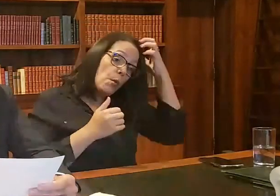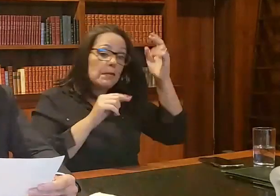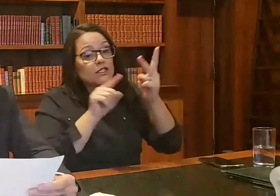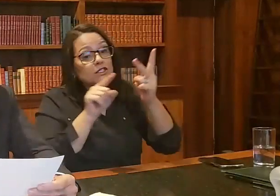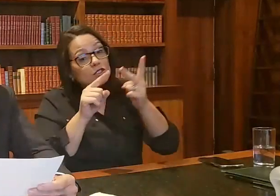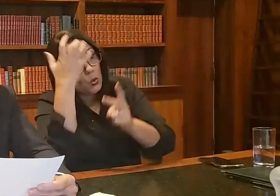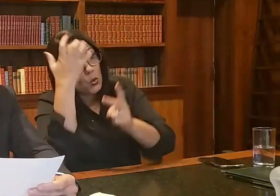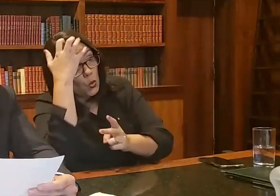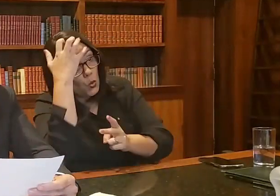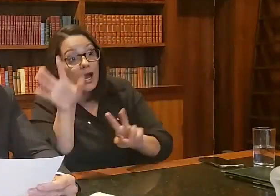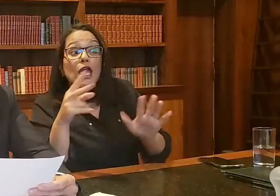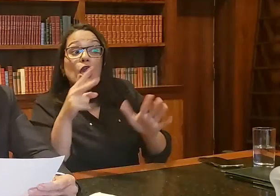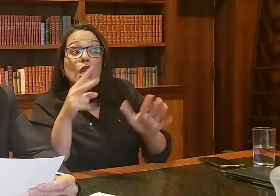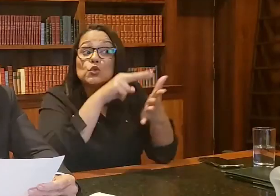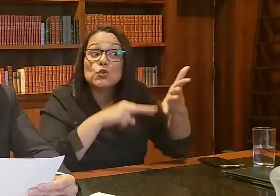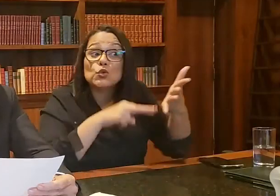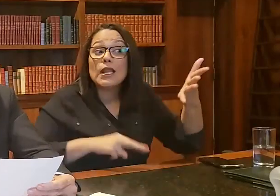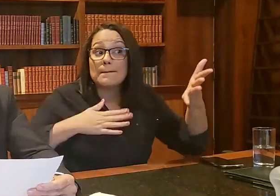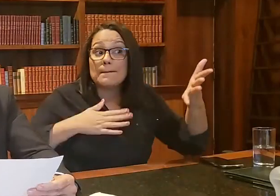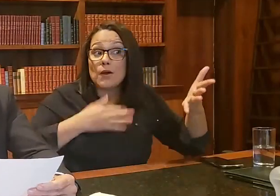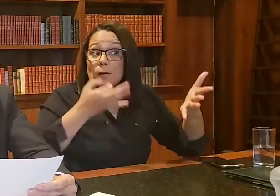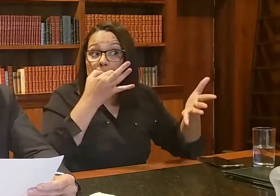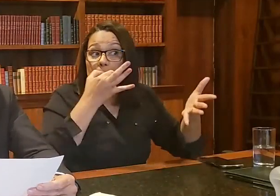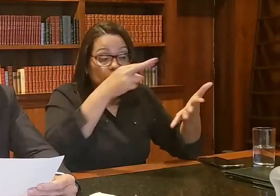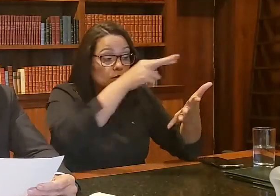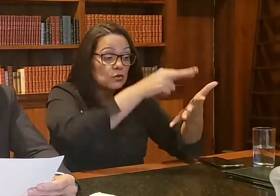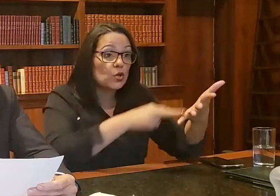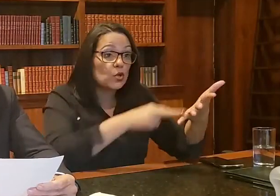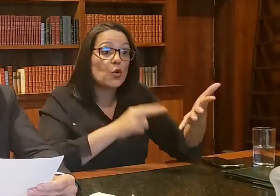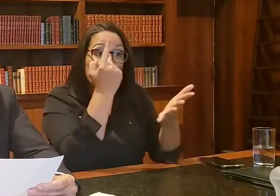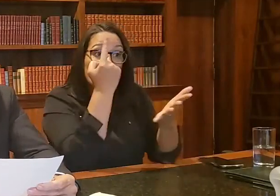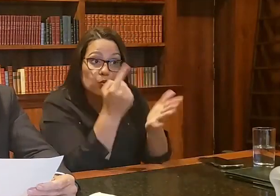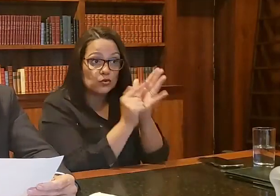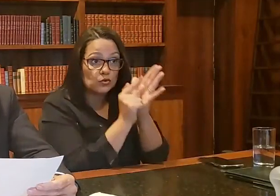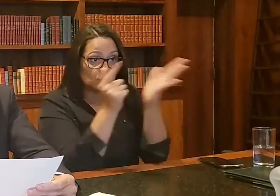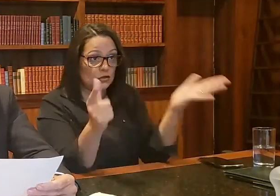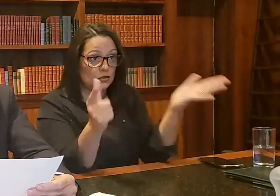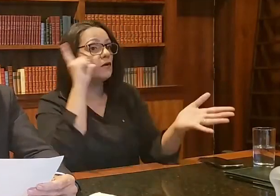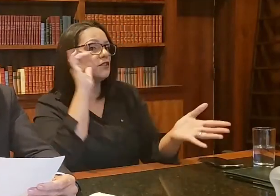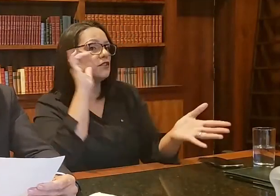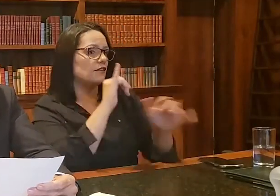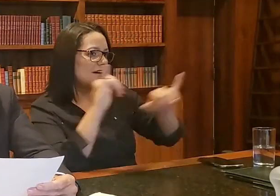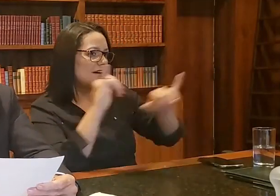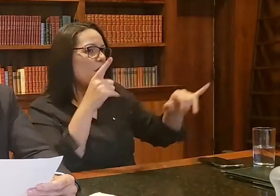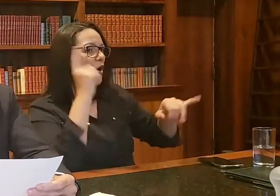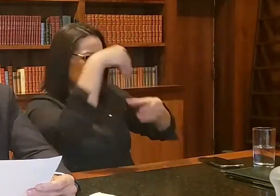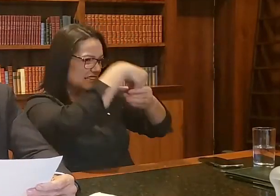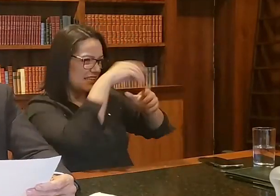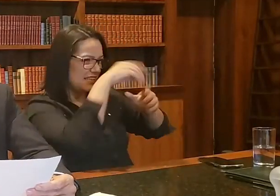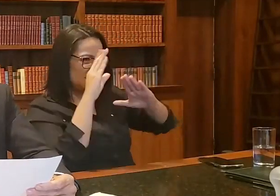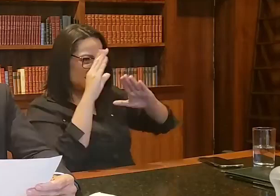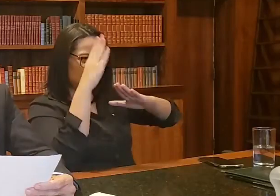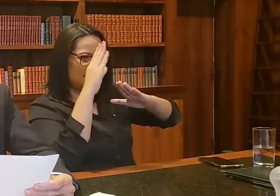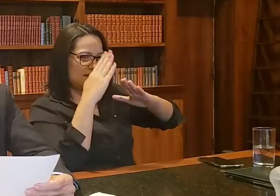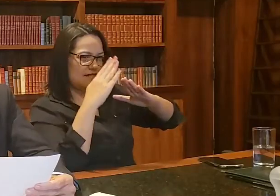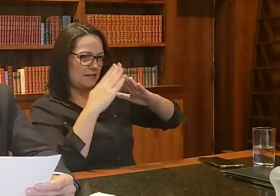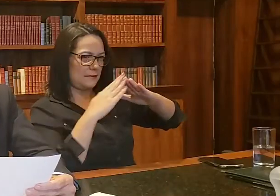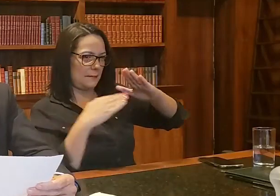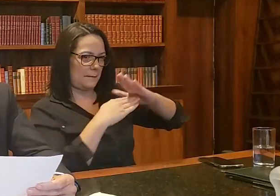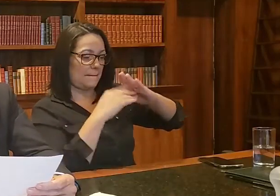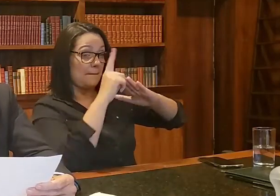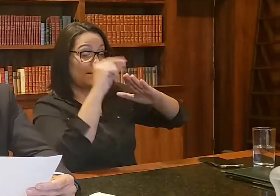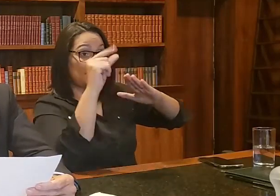ela, isso eu estou lendo que está nos jornais. Já tem um jornal aí, como eu falei isso ontem, no cercadinho aqui, que eu estaria mentindo. Então,